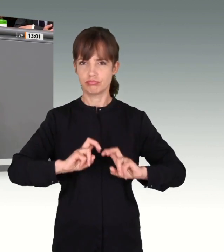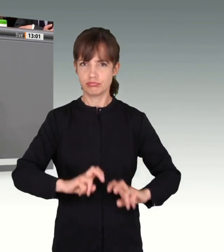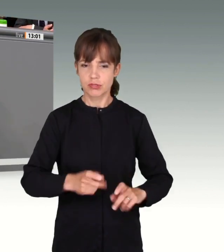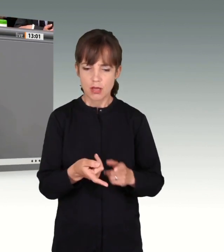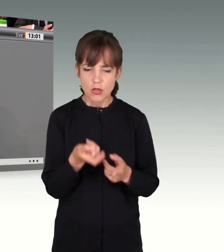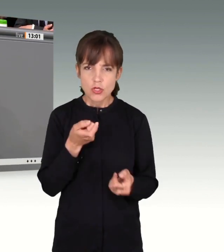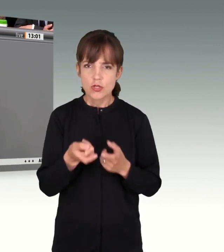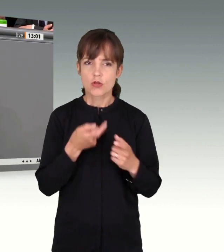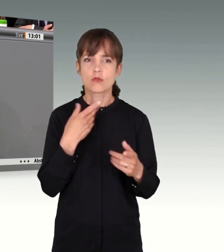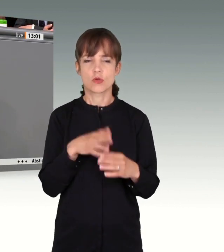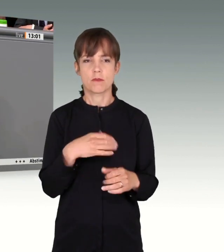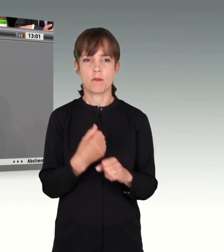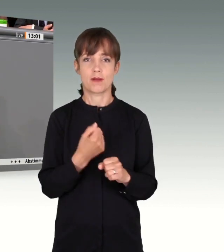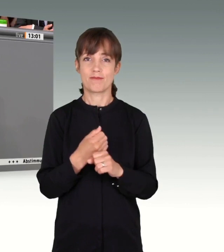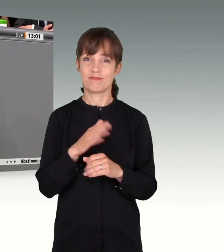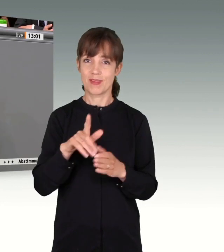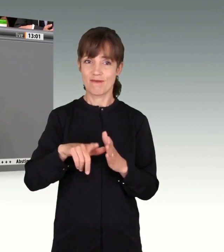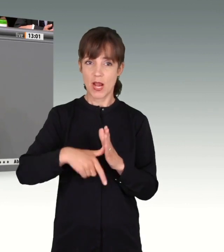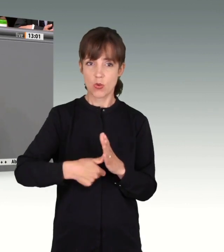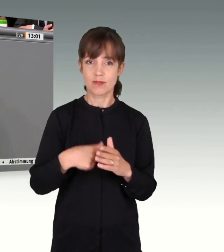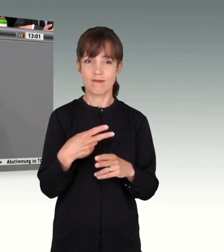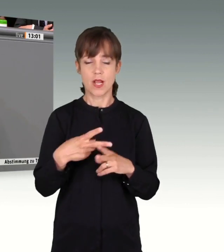Ihre Verluste, Ihre Verletzungen sind tiefe Wunden.